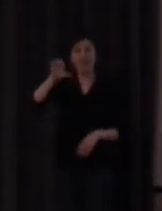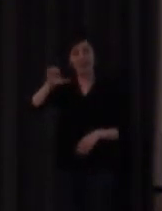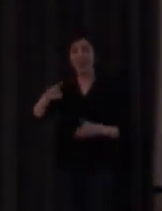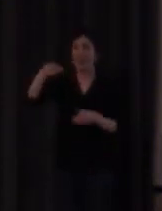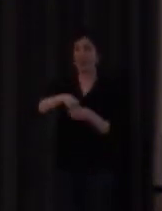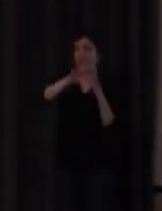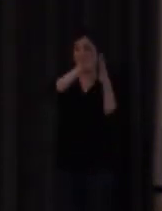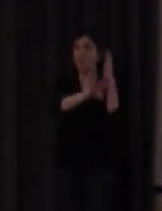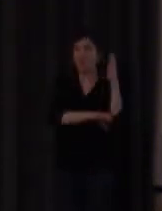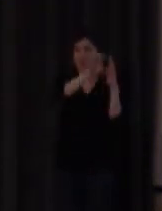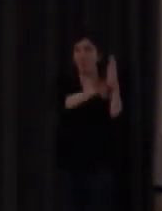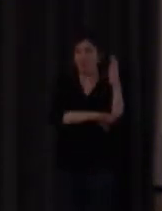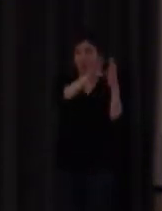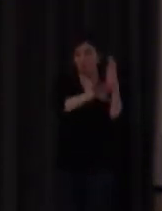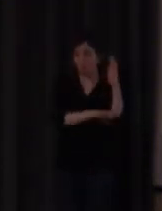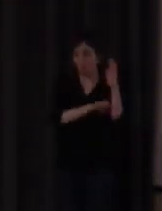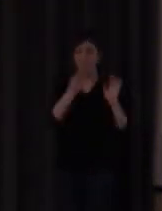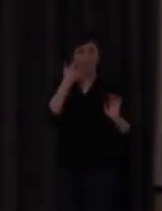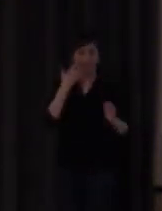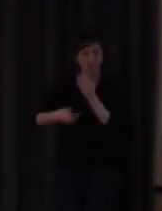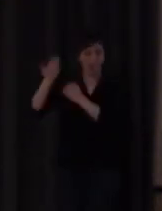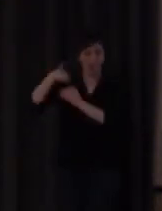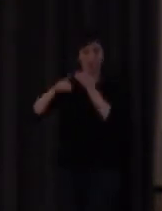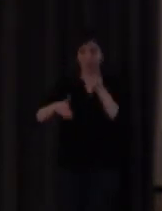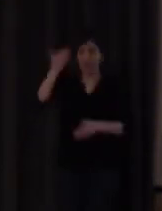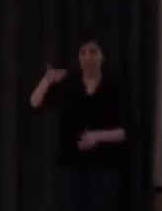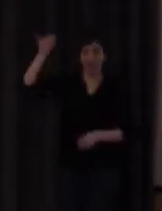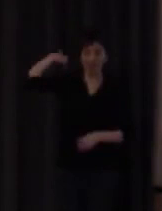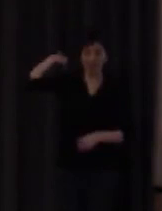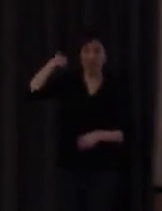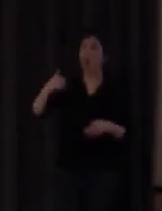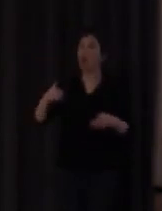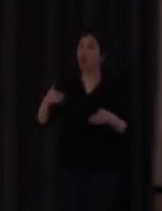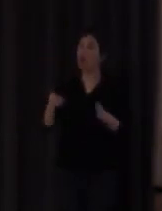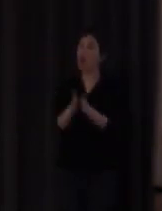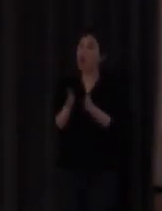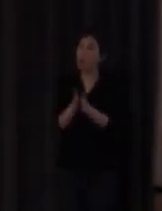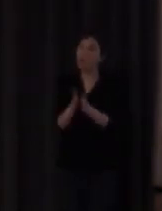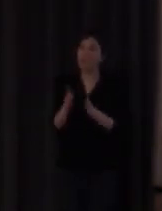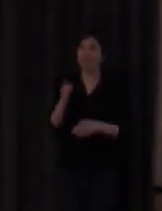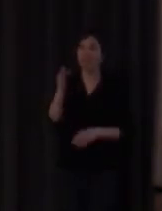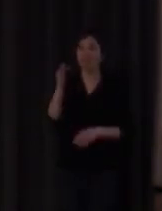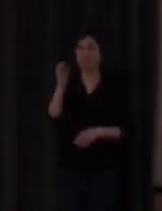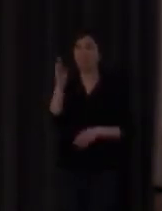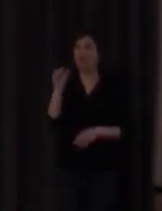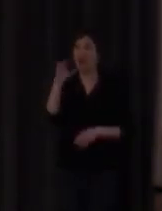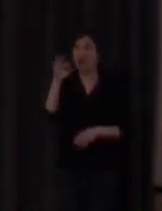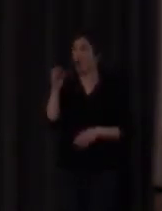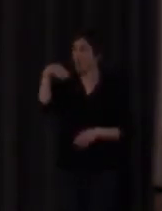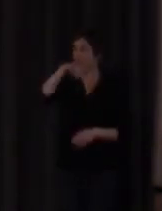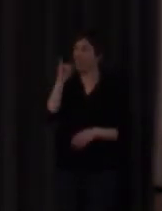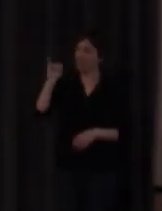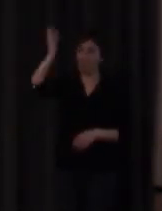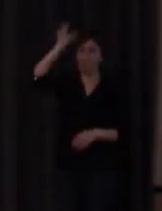fíjense cuando nosotros empezamos cuando yo empecé mi compañero Francisco Martínez Paco este es su